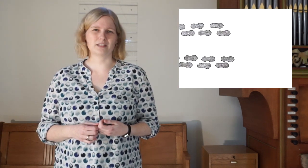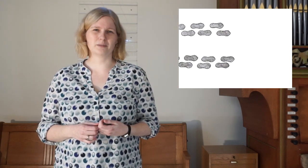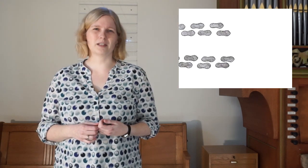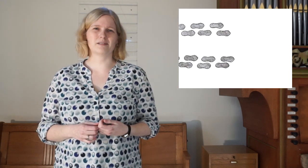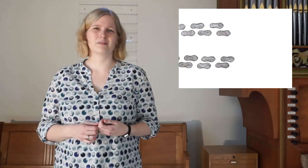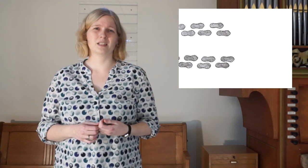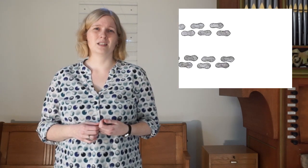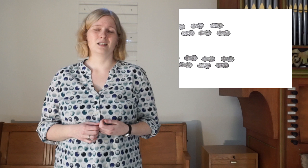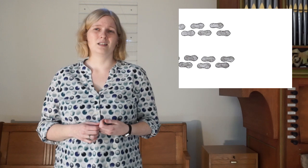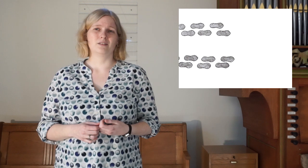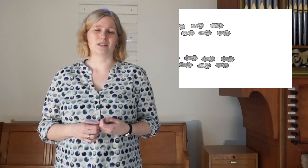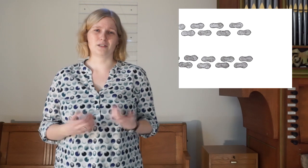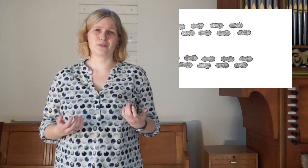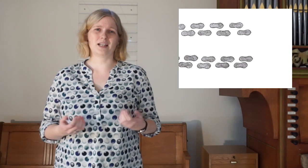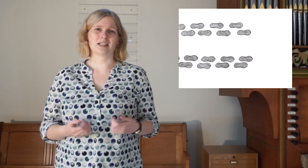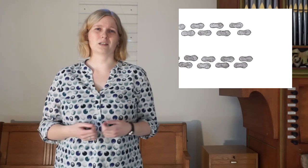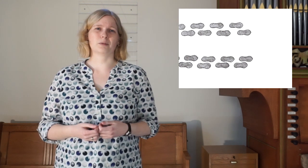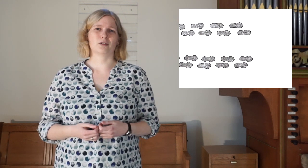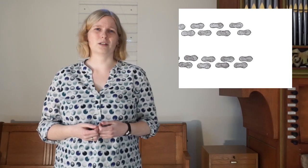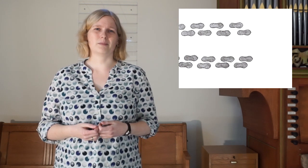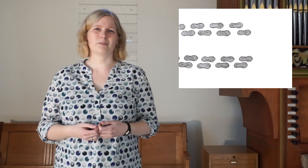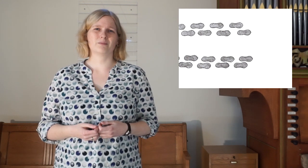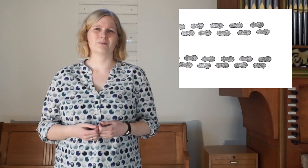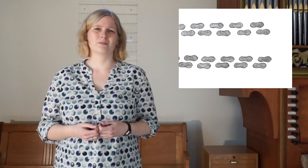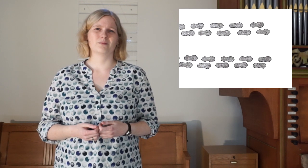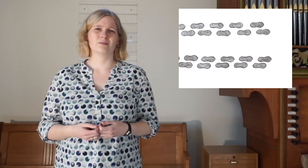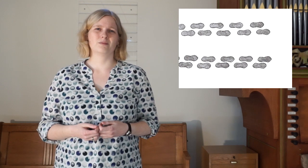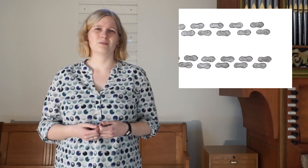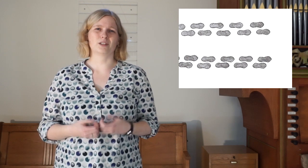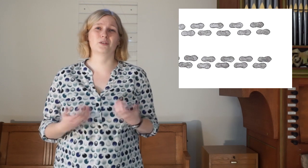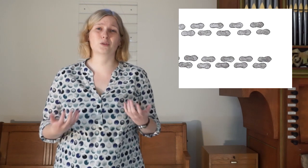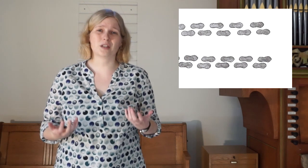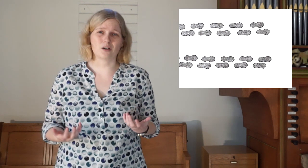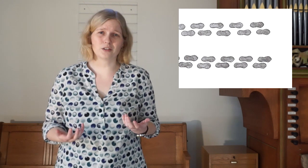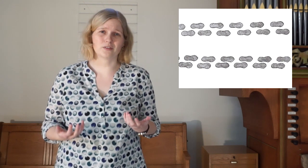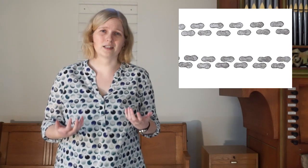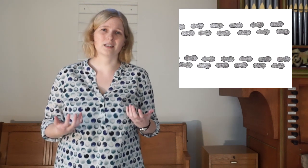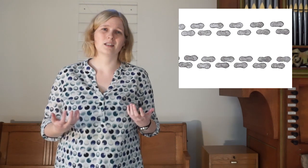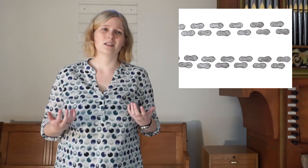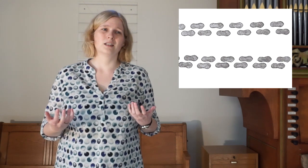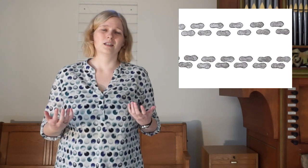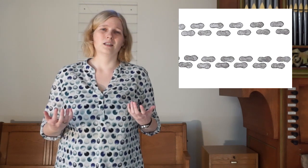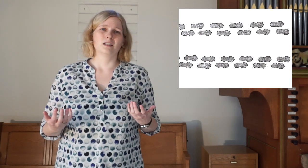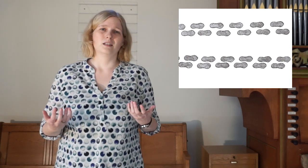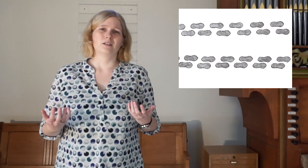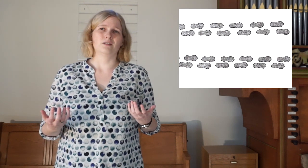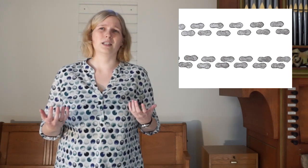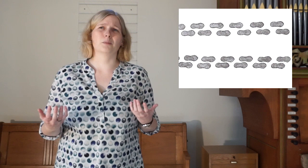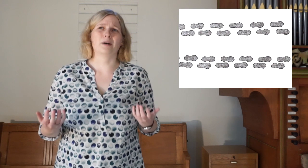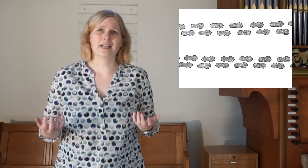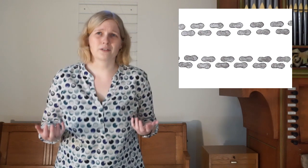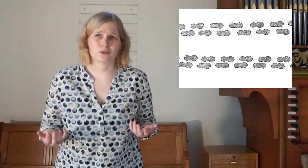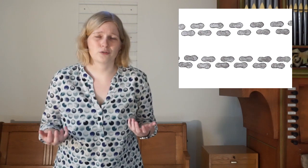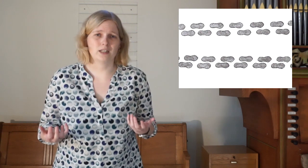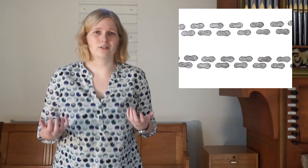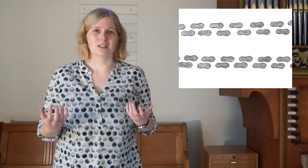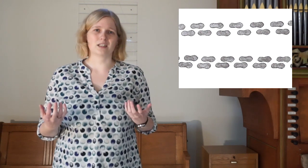diesmal werden sie viel länger gebraucht haben. Weil sie so traurig waren. Weil ihre Beine so schwer waren.